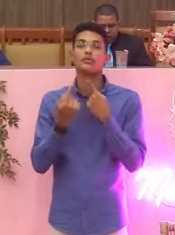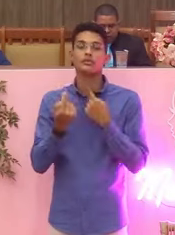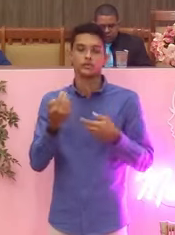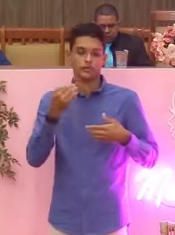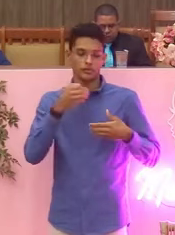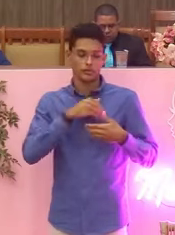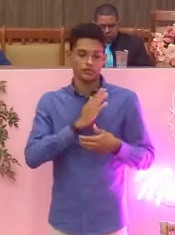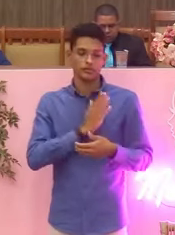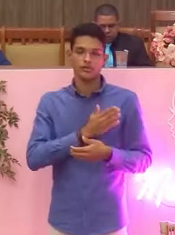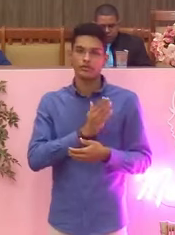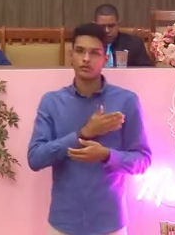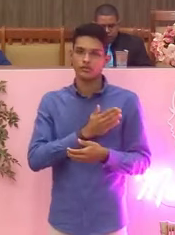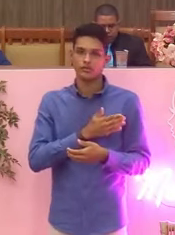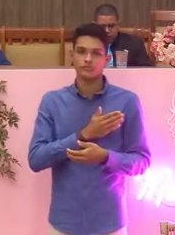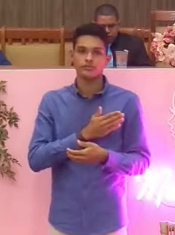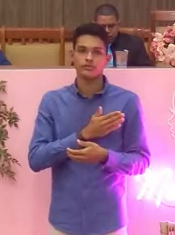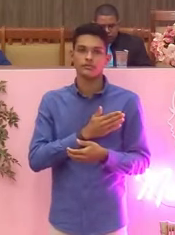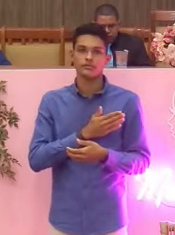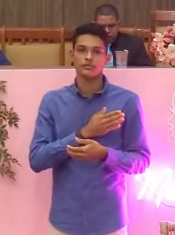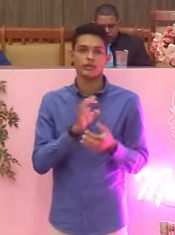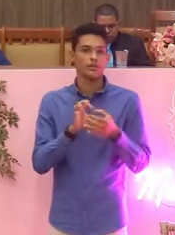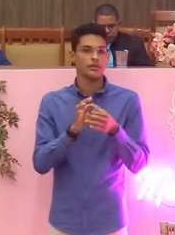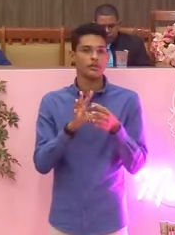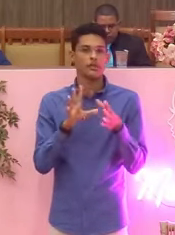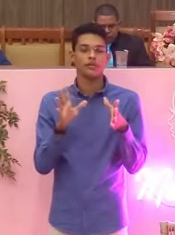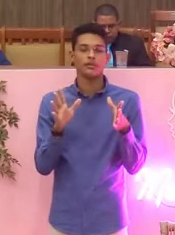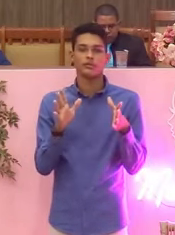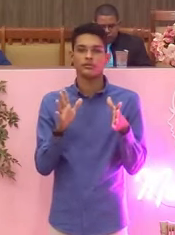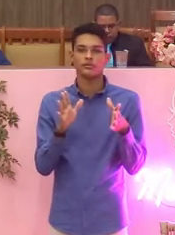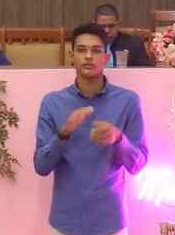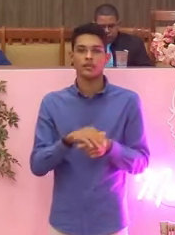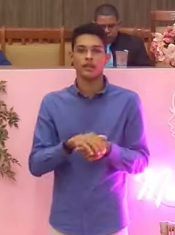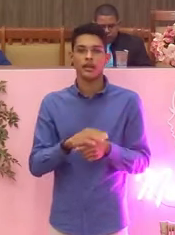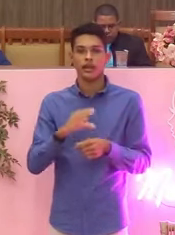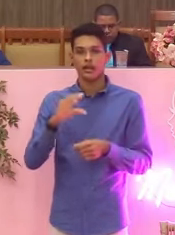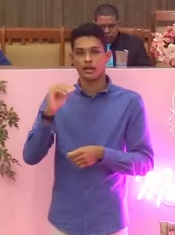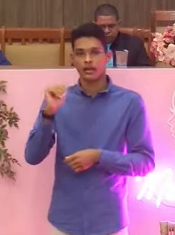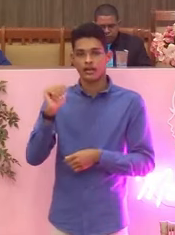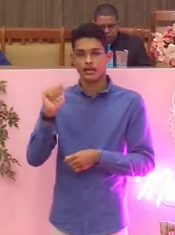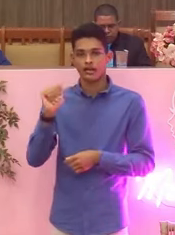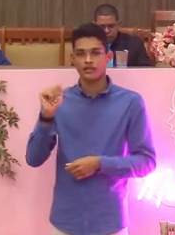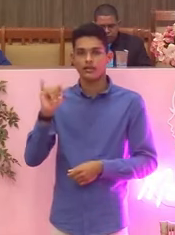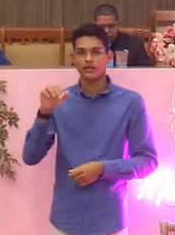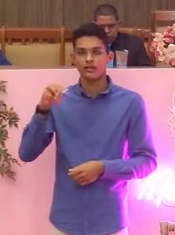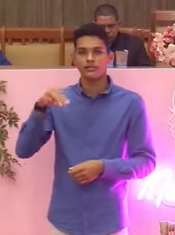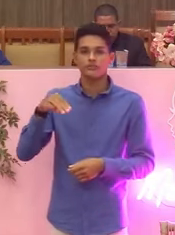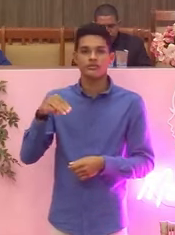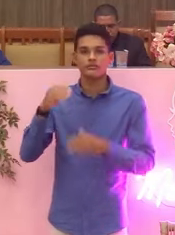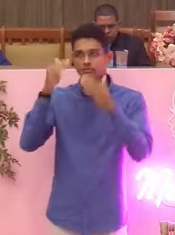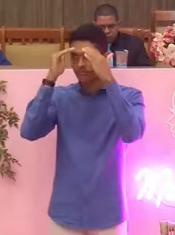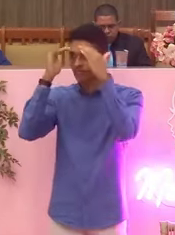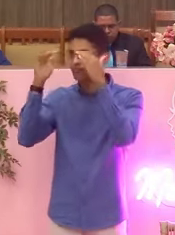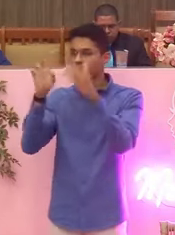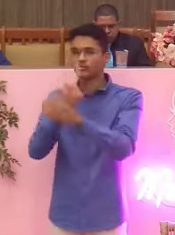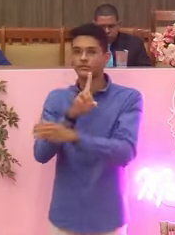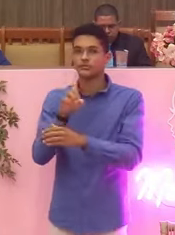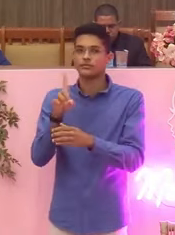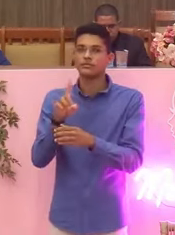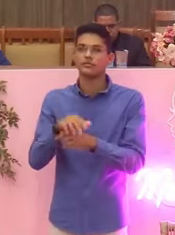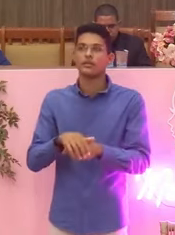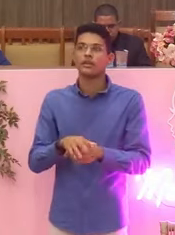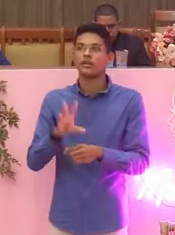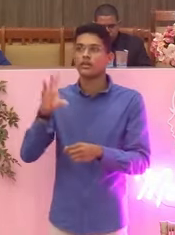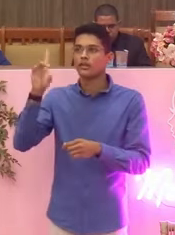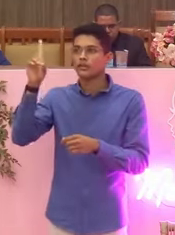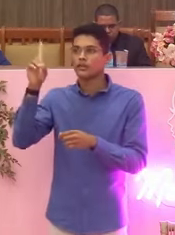Controla-lo, dominá-lo Caim não obedeceu Deus disse para Adão e Eva, de toda